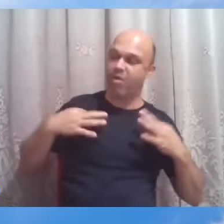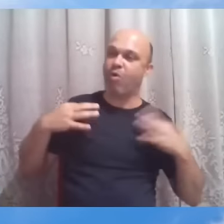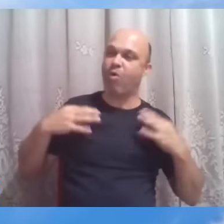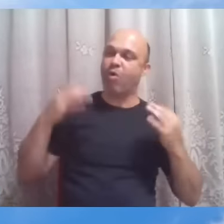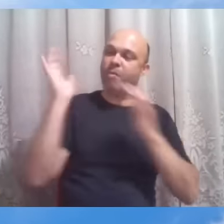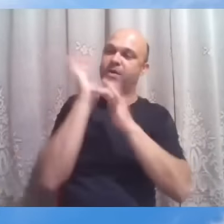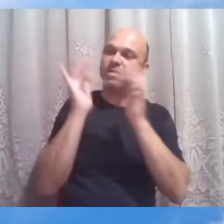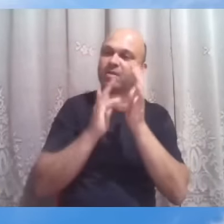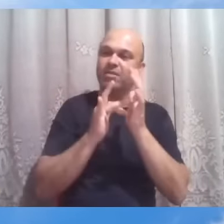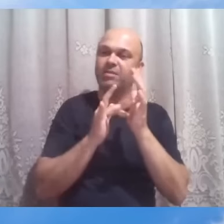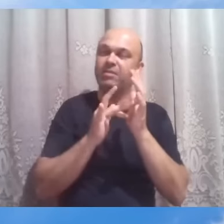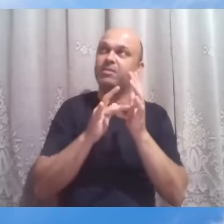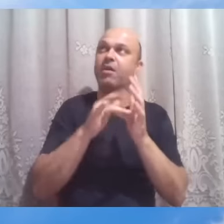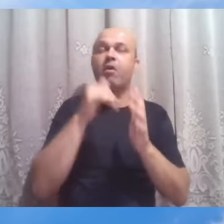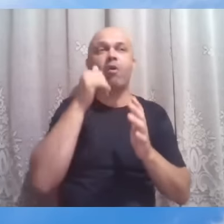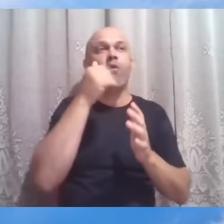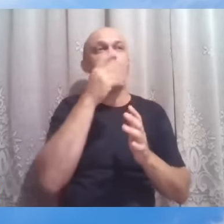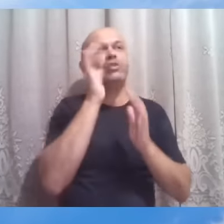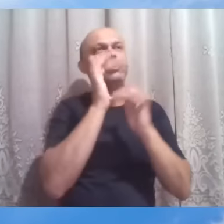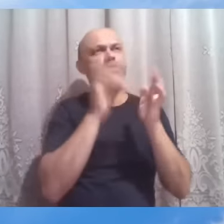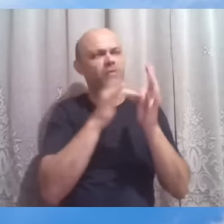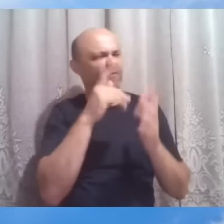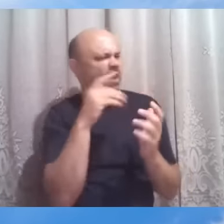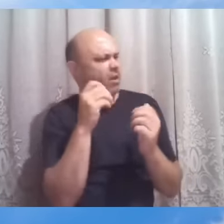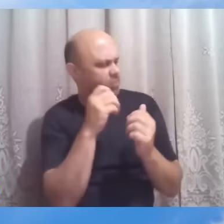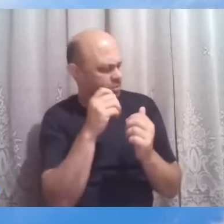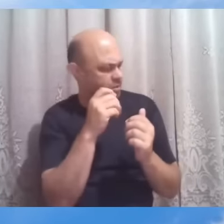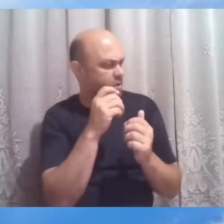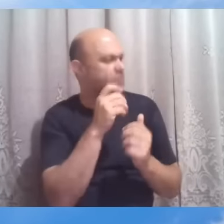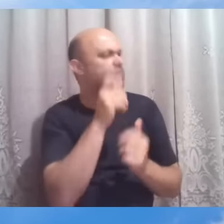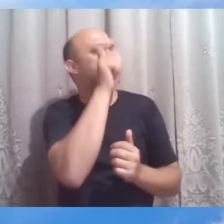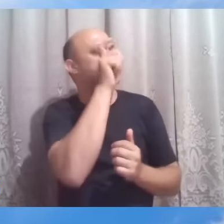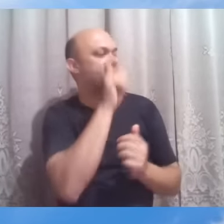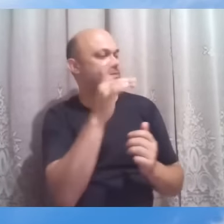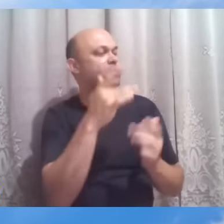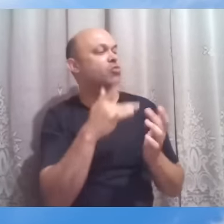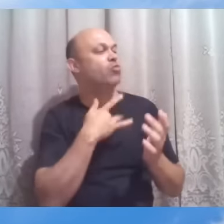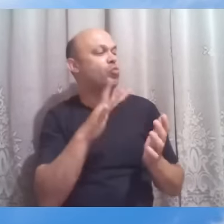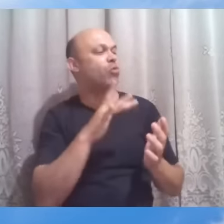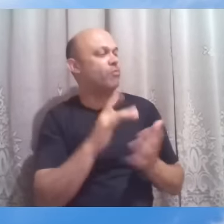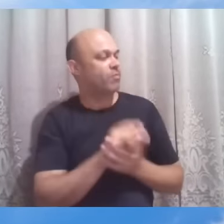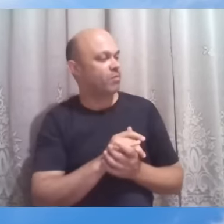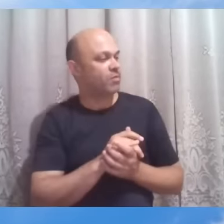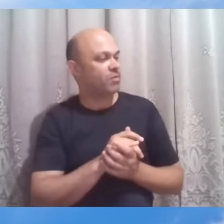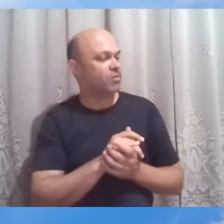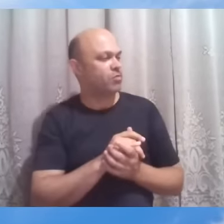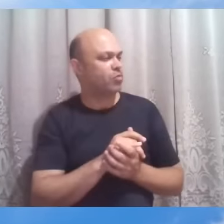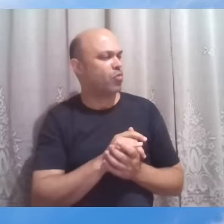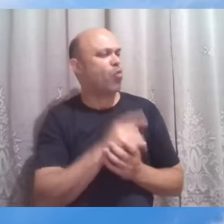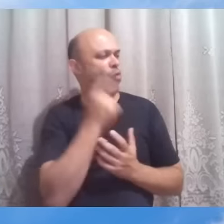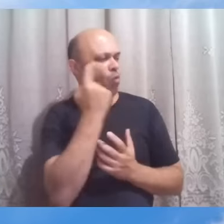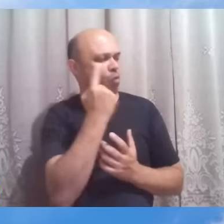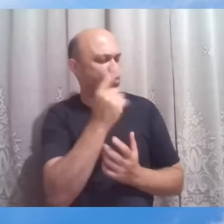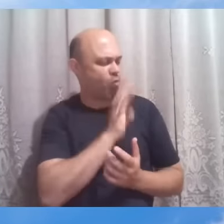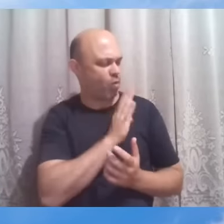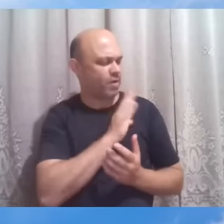tantos diz, alguém me tocou. Dessa multidão toda, um coração me tocou de fato.